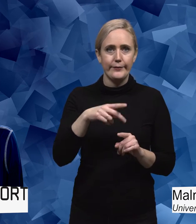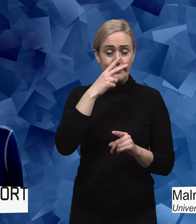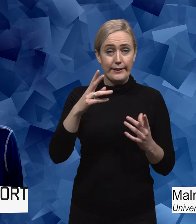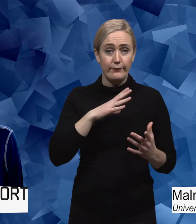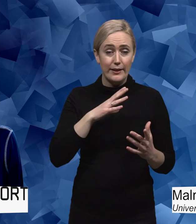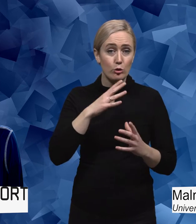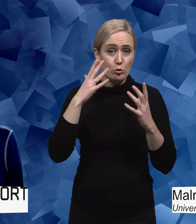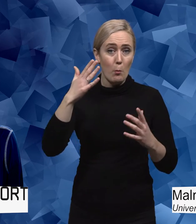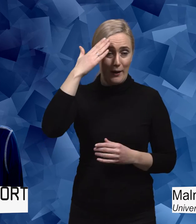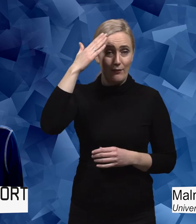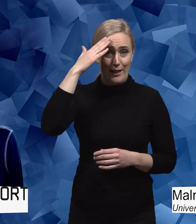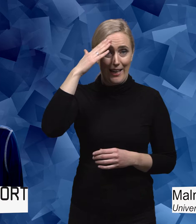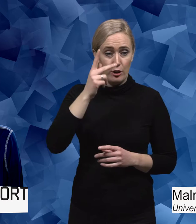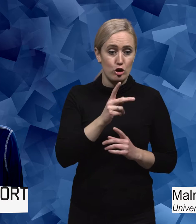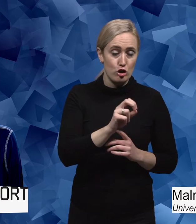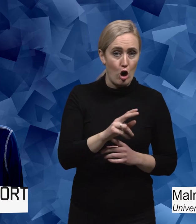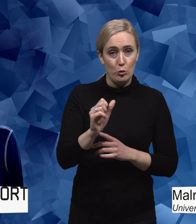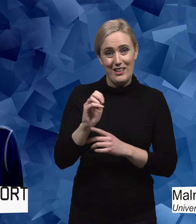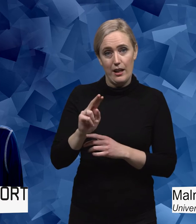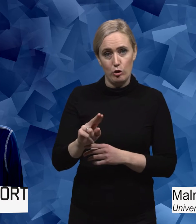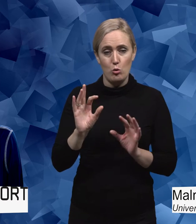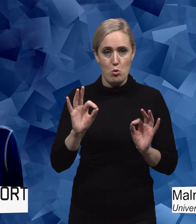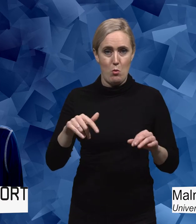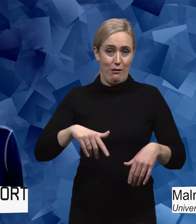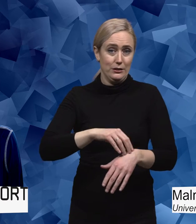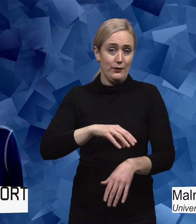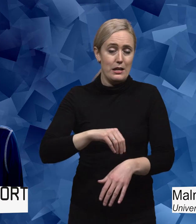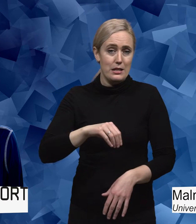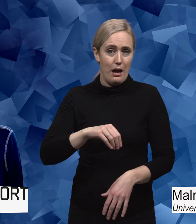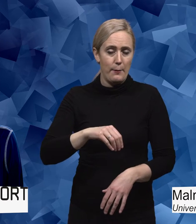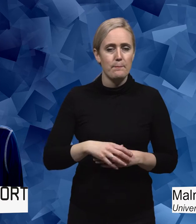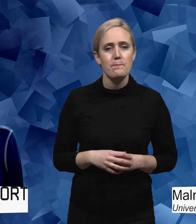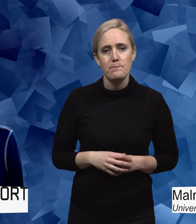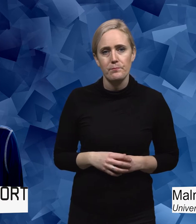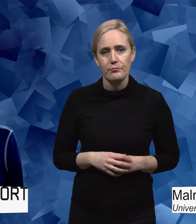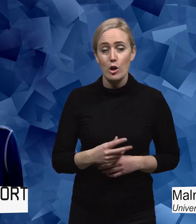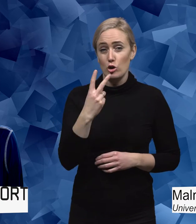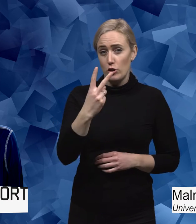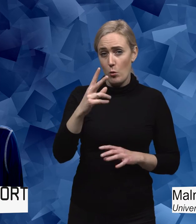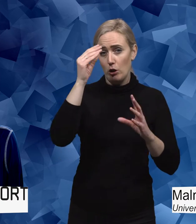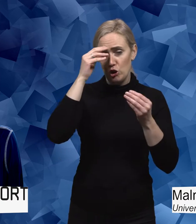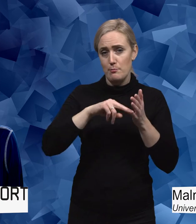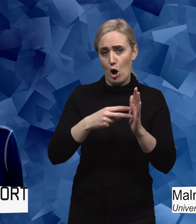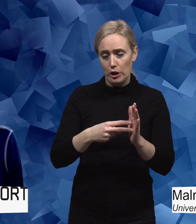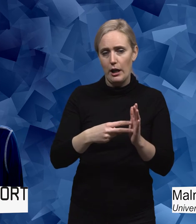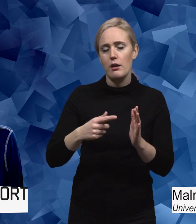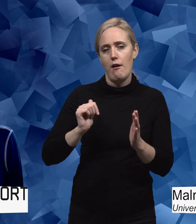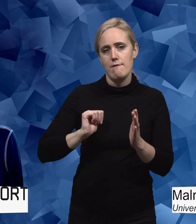i Sverige om kön och genus generellt. Som jag talade om innan. Två kursplaner använde istället fysiska